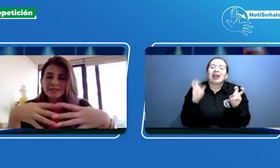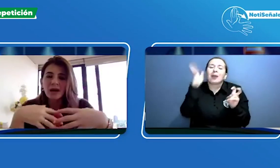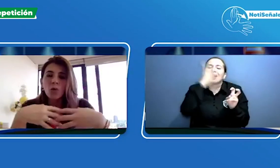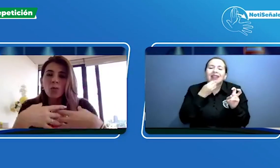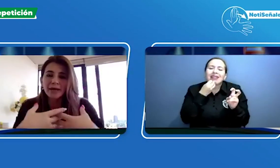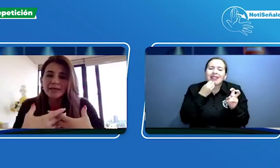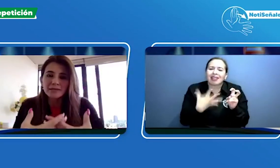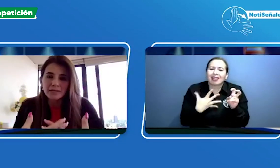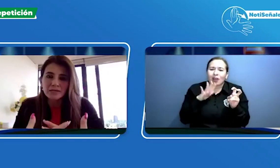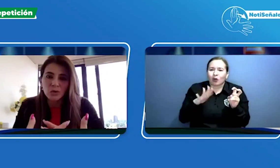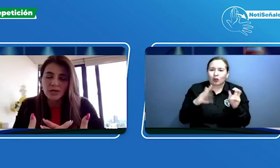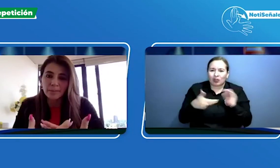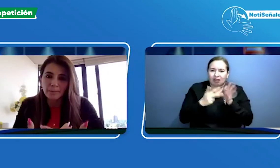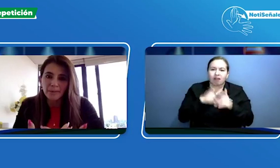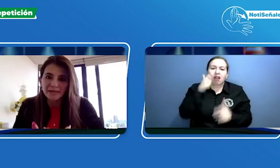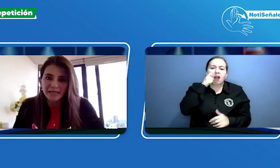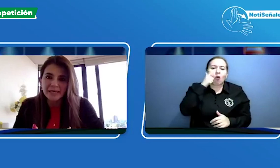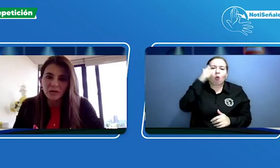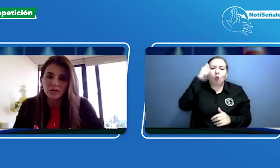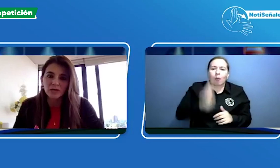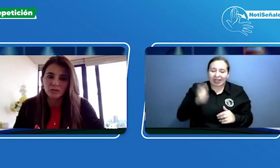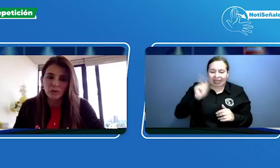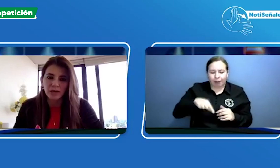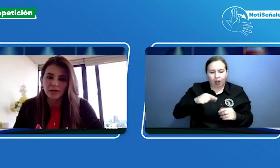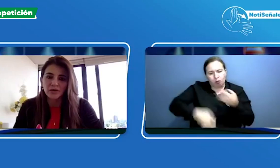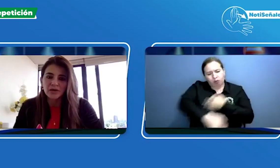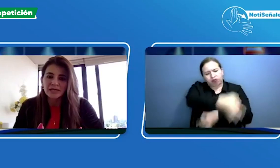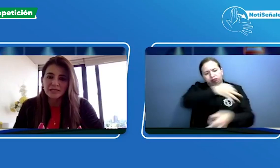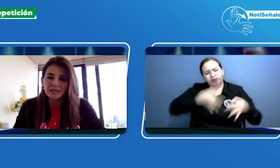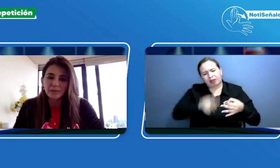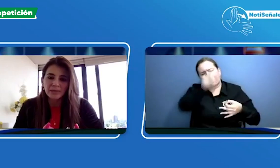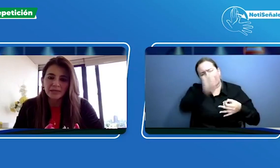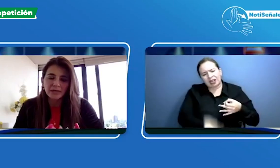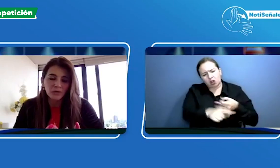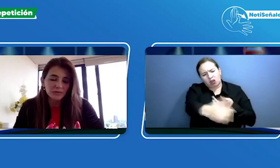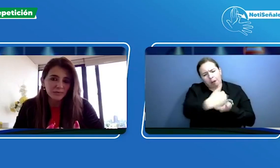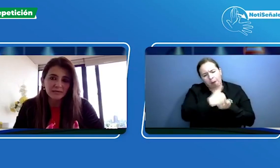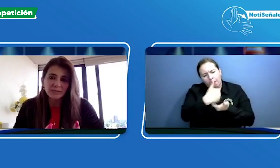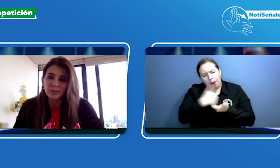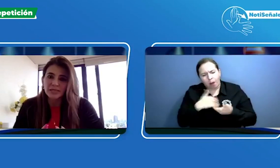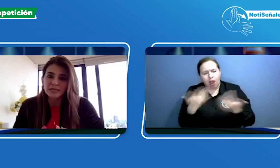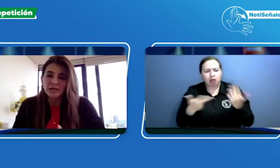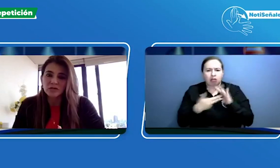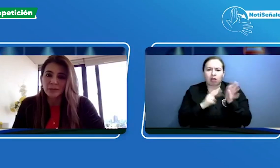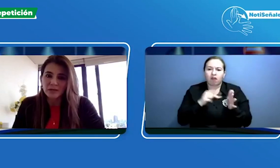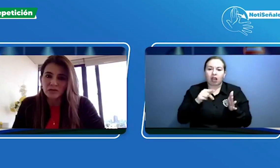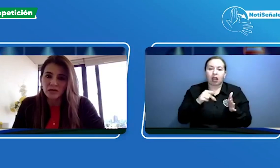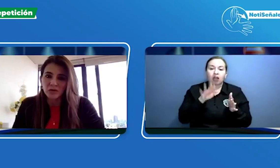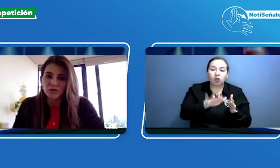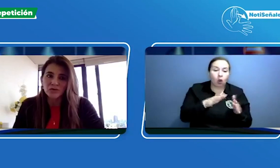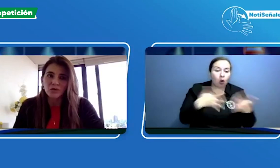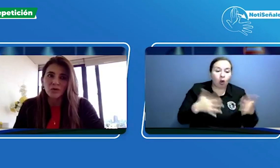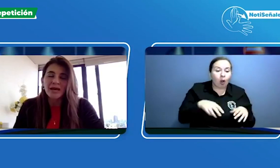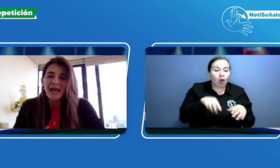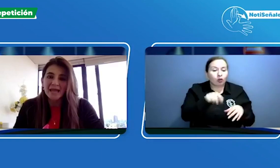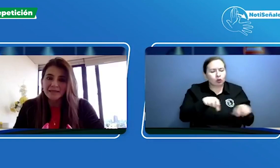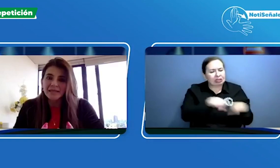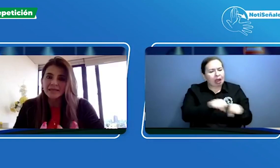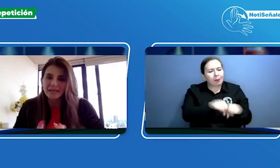humanización y empatía con el usuario que es esa empatía no es más de ponerse los zapatos en el otro sino entender